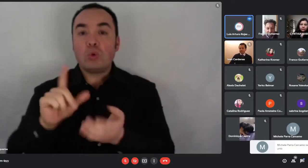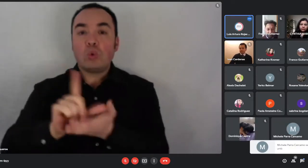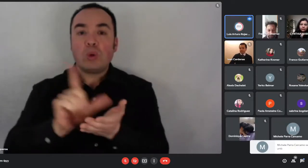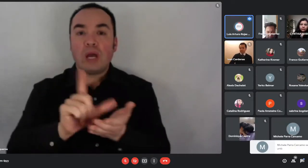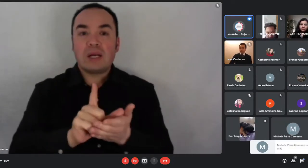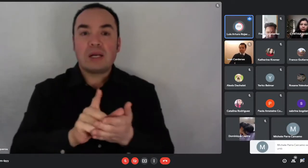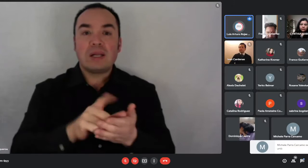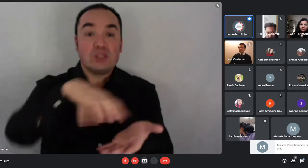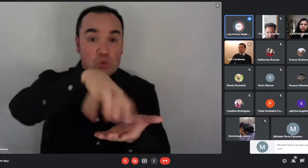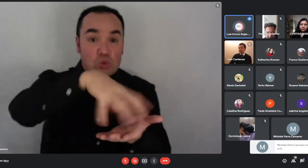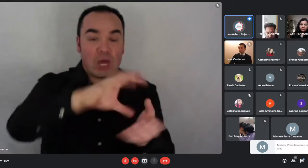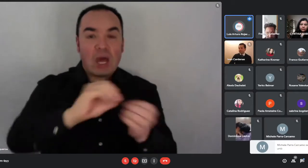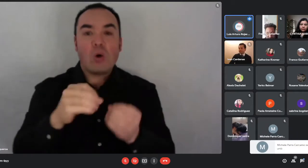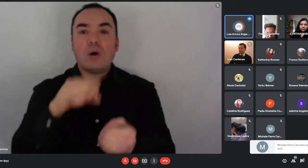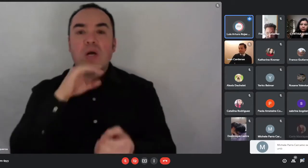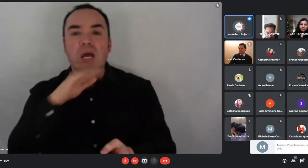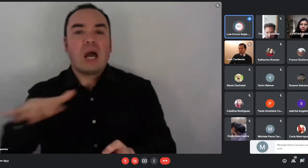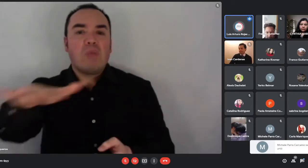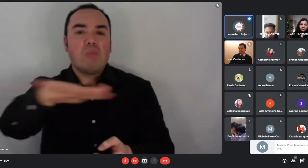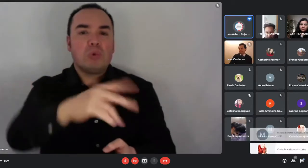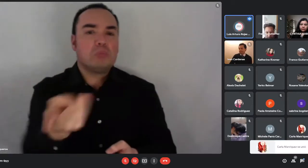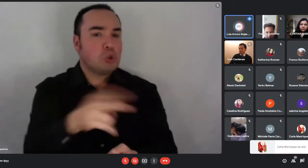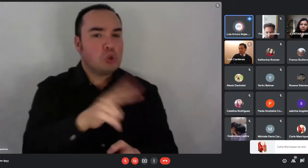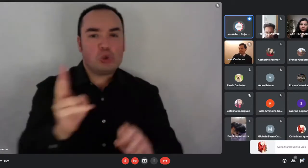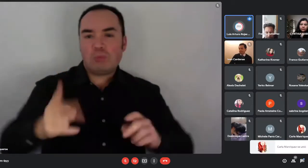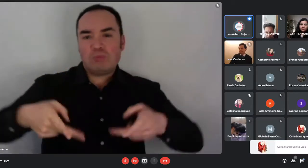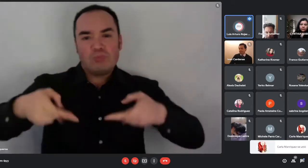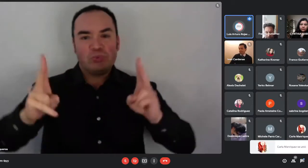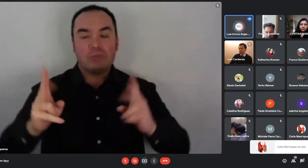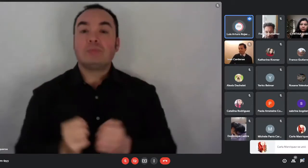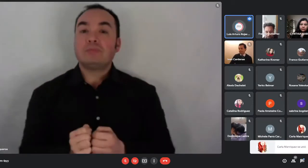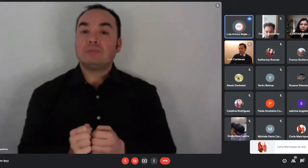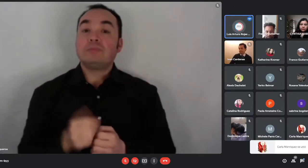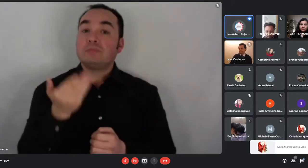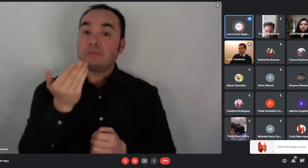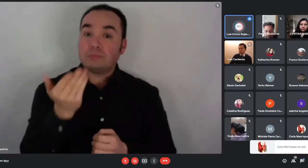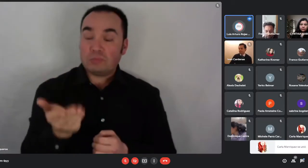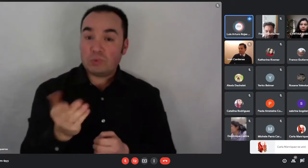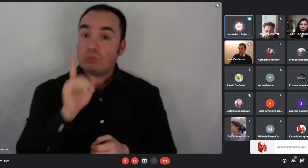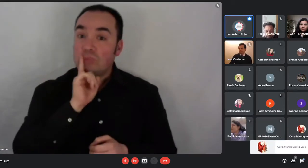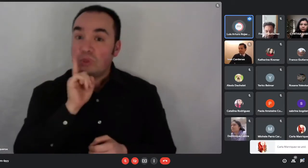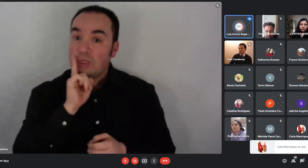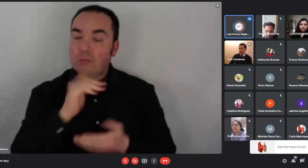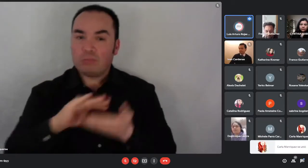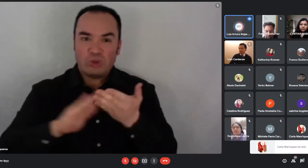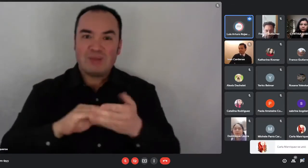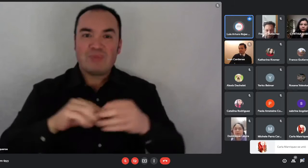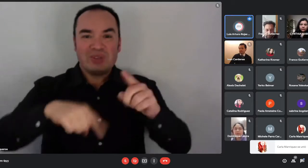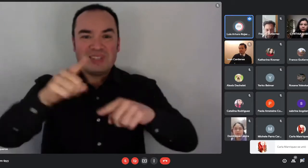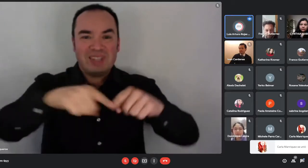tengan disponibilidad de un terreno, podrían postular la construcción en sitio propio, que ahí más adelante yo les voy a dar algunas indicaciones.